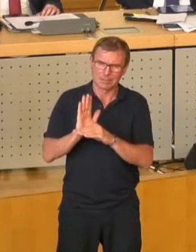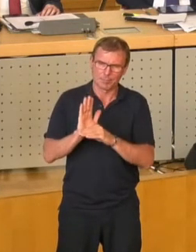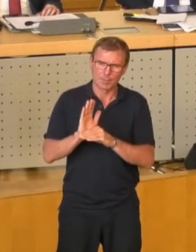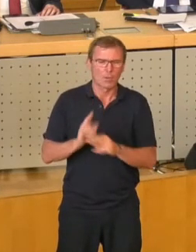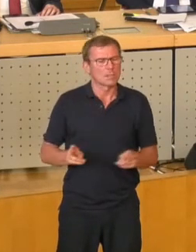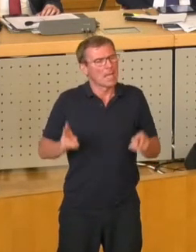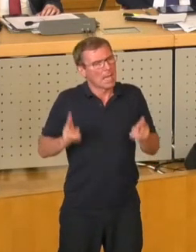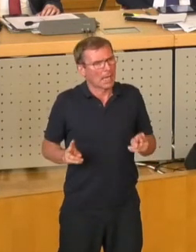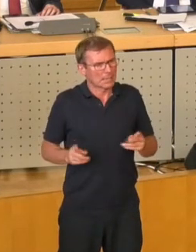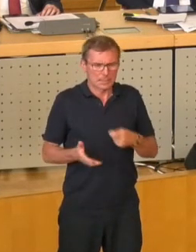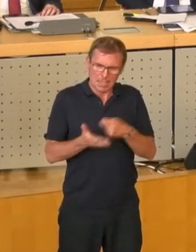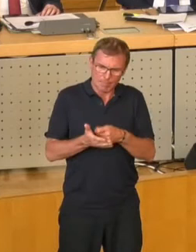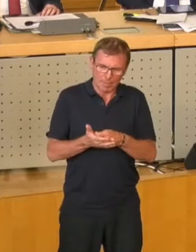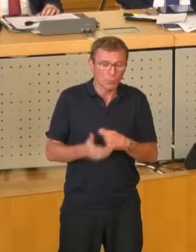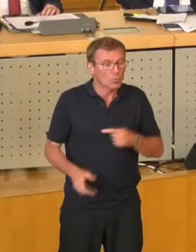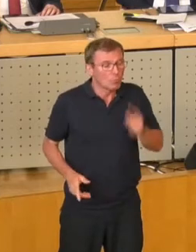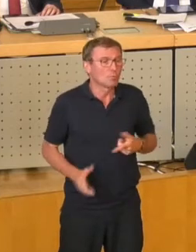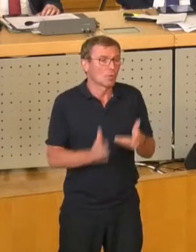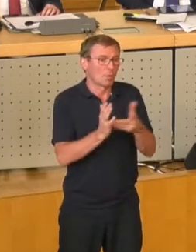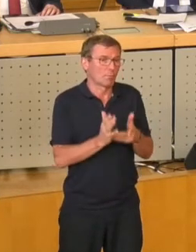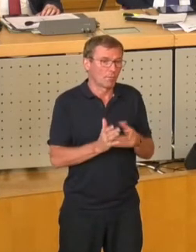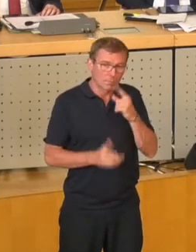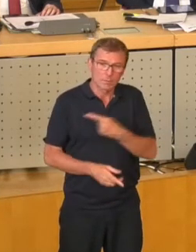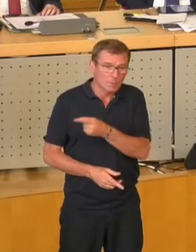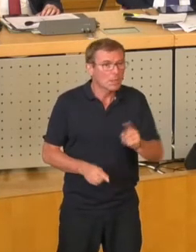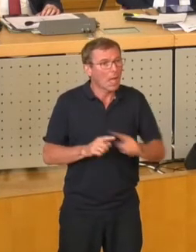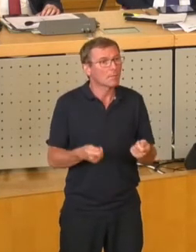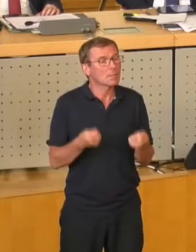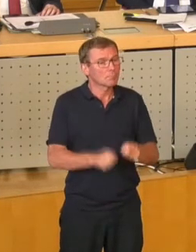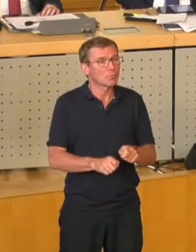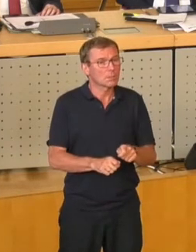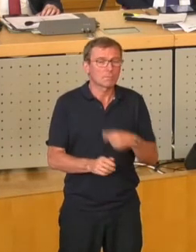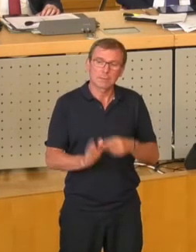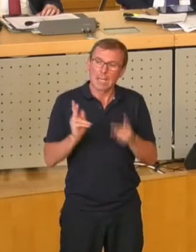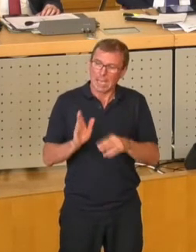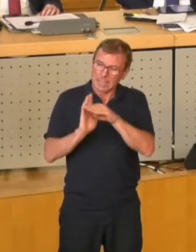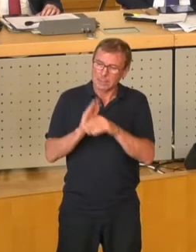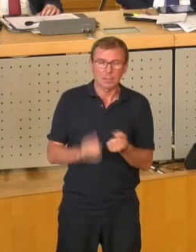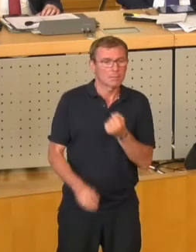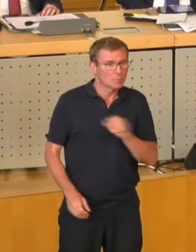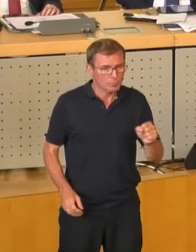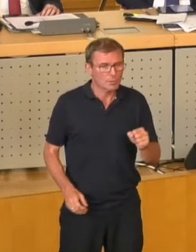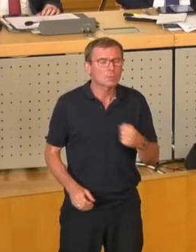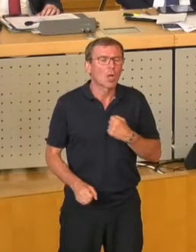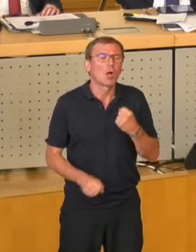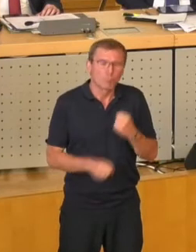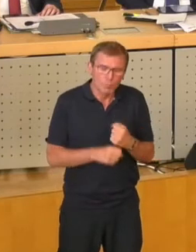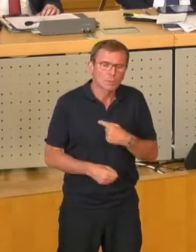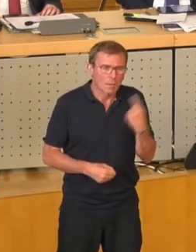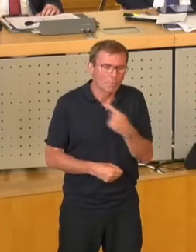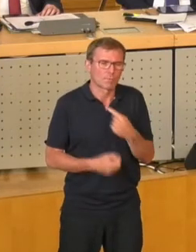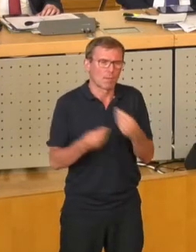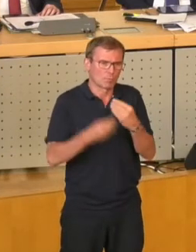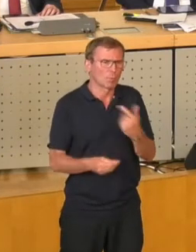und die werden wir natürlich genau rechtlich prüfen, wenn Sie was anderes beschließen, was dem widerspricht, und dann wird der Oberbürgermeister widersprechen müssen. Darauf haben wir